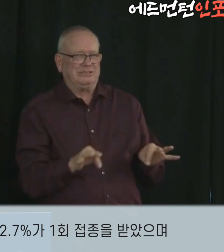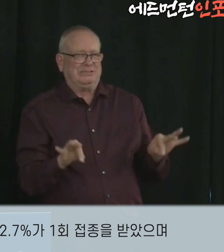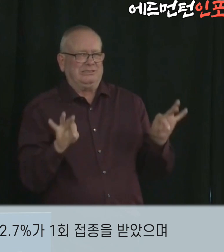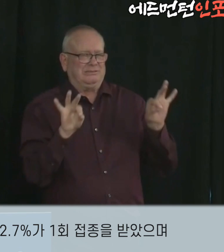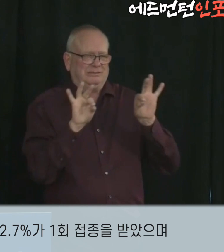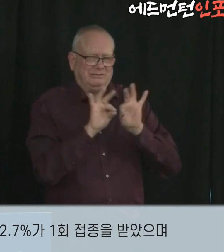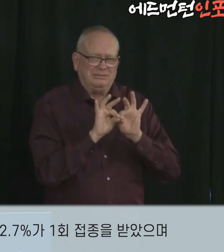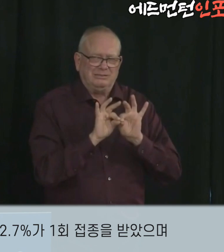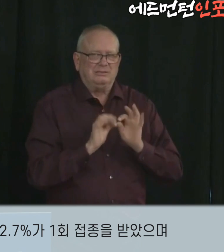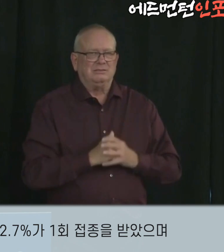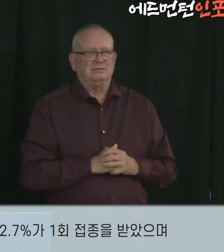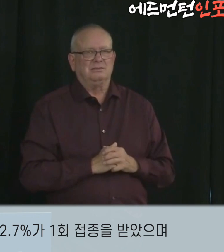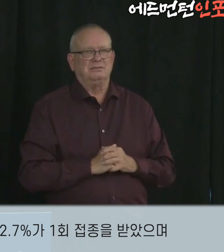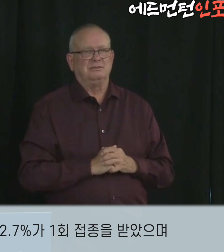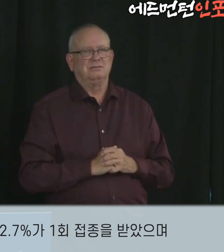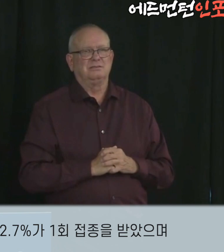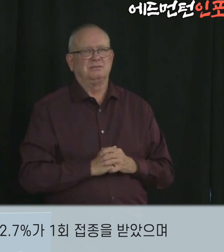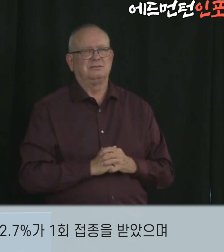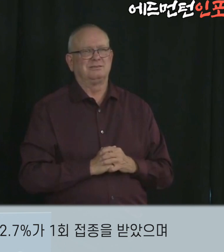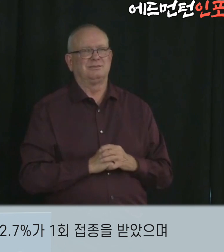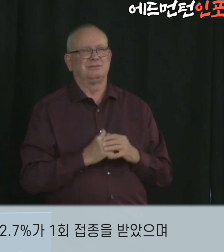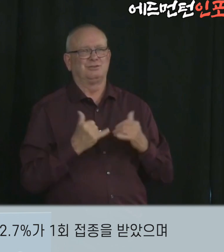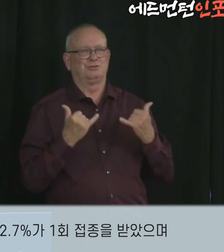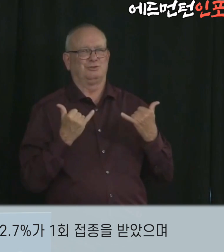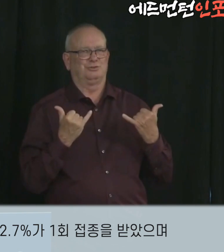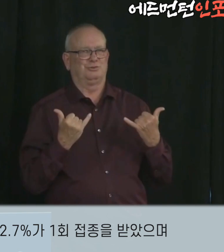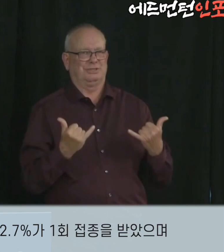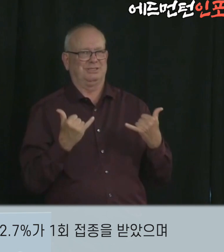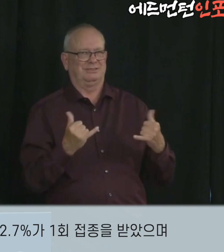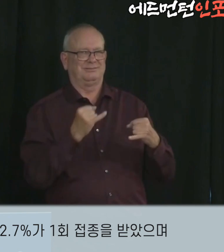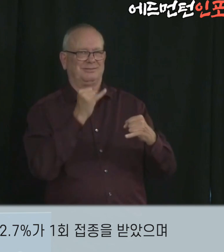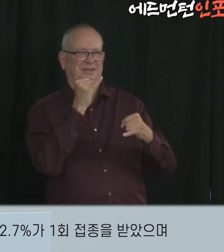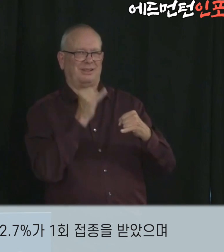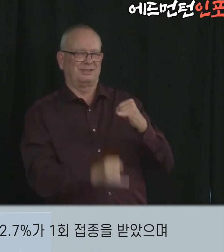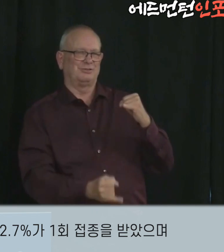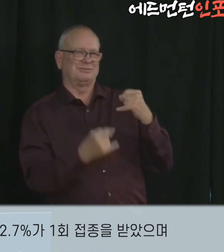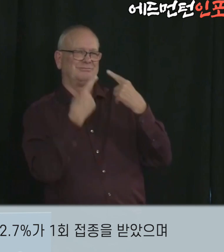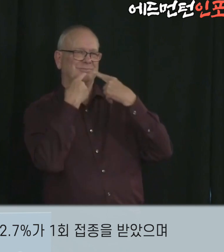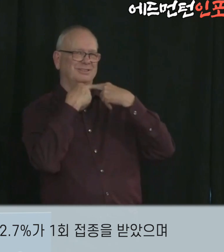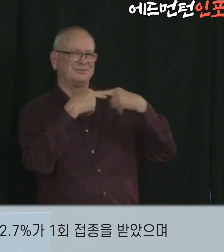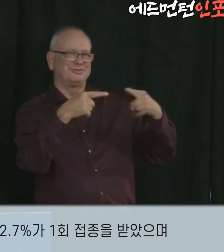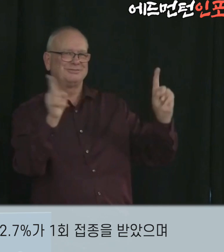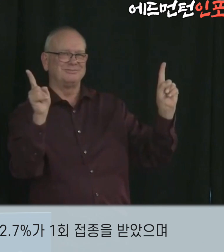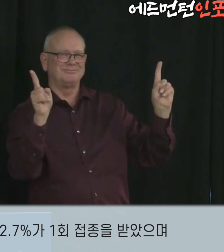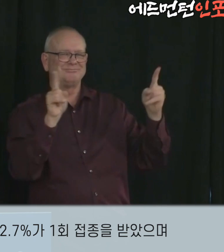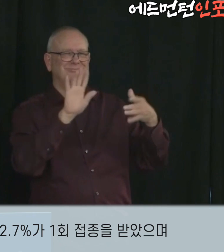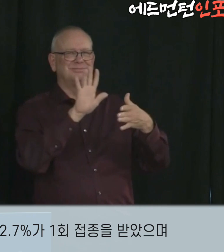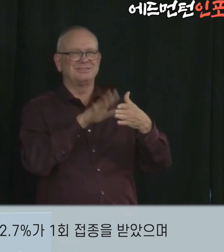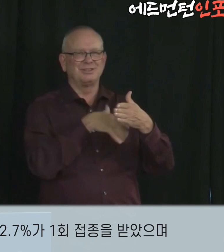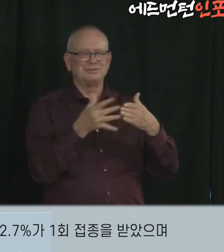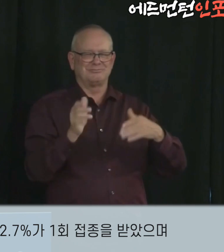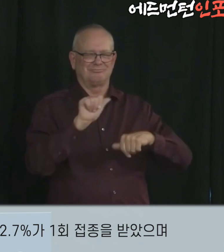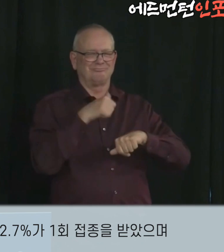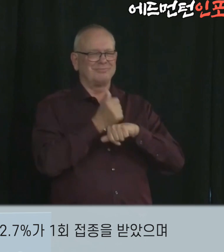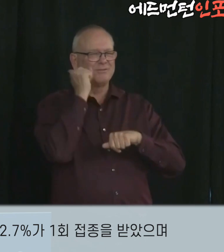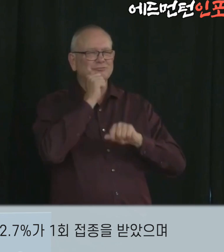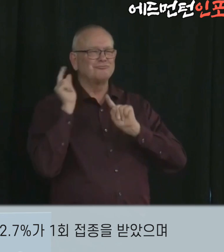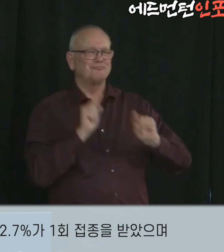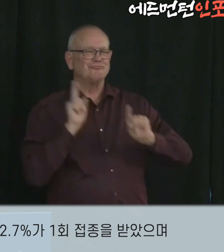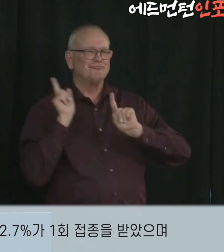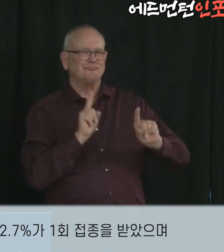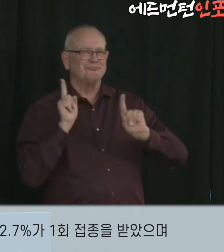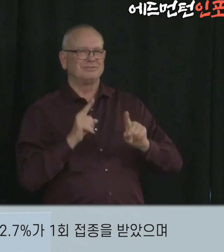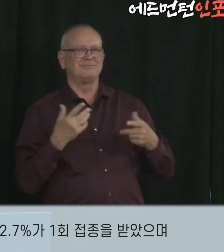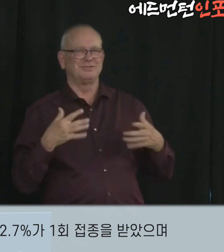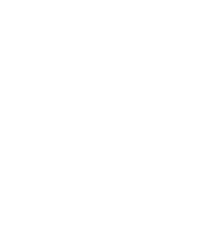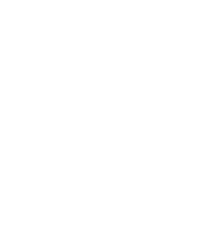기준으로 적격 엘버타인의 72.7%가 1회 접종을 받았으며 40.7%는 완전히 예방접종을